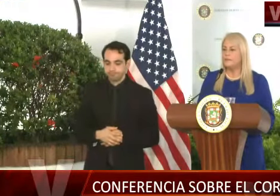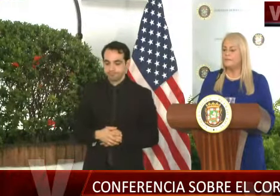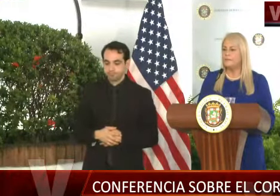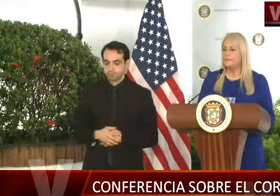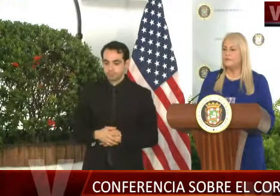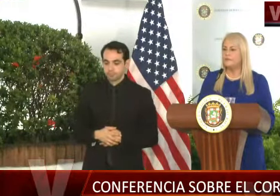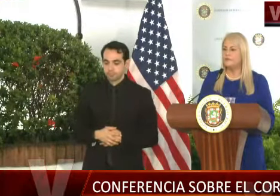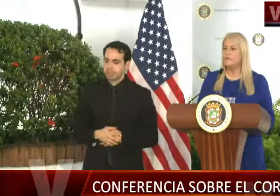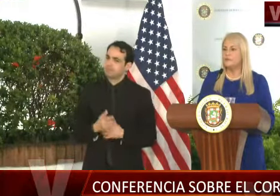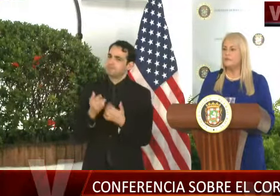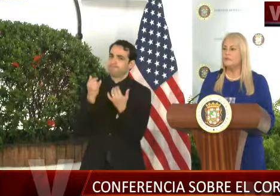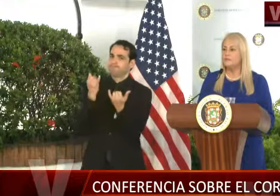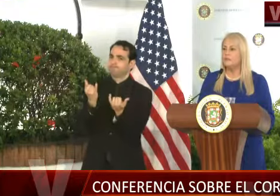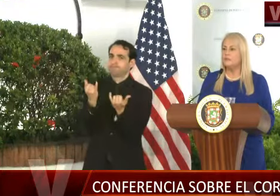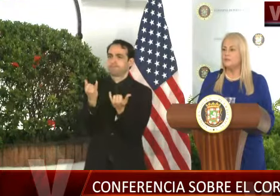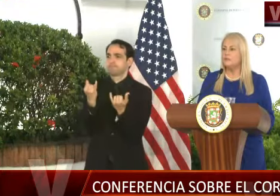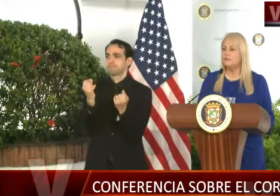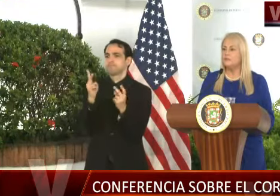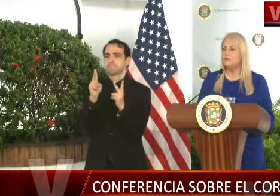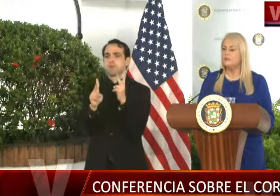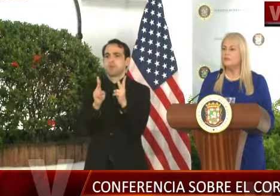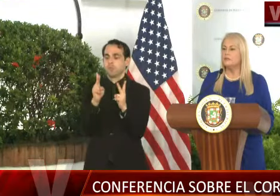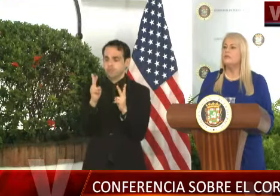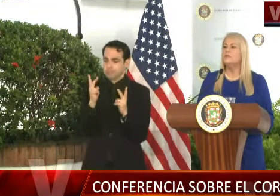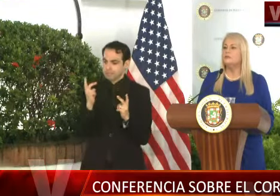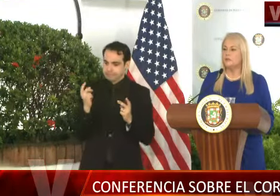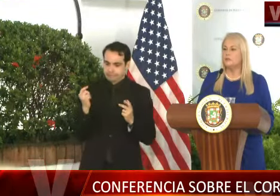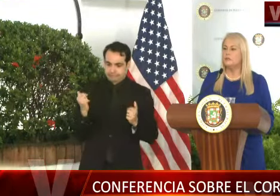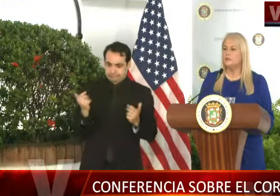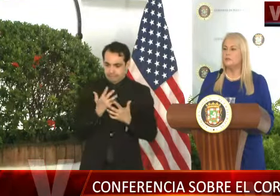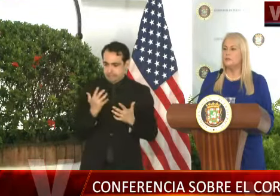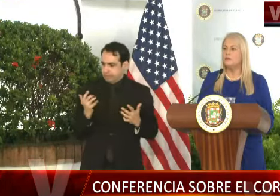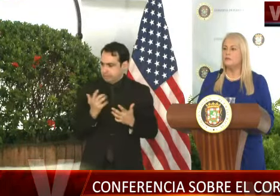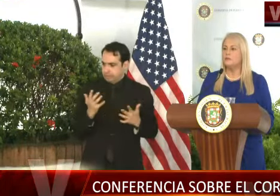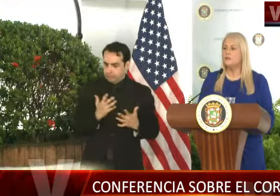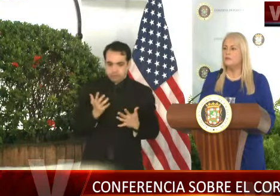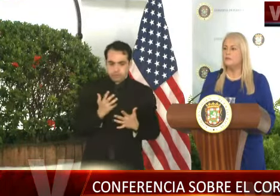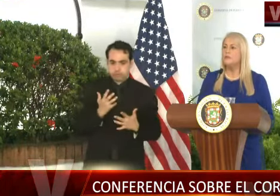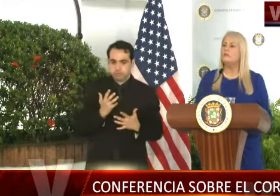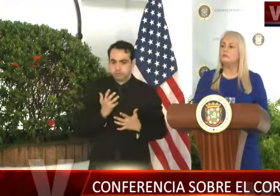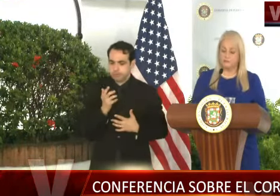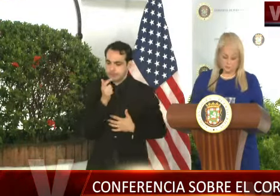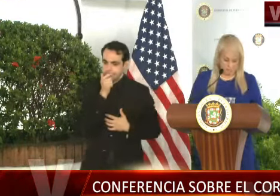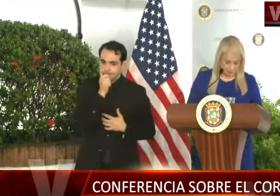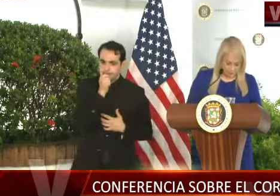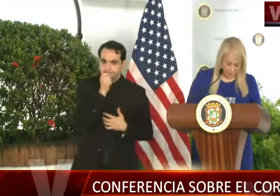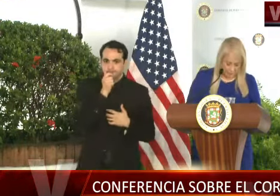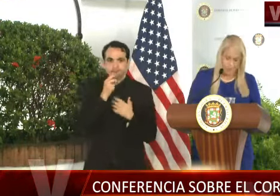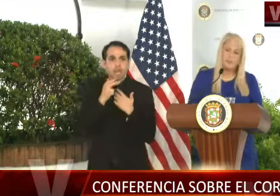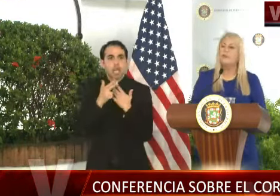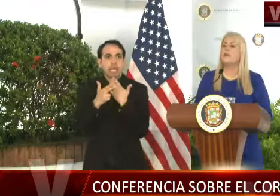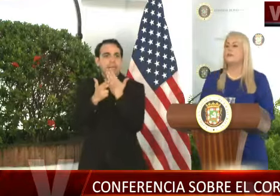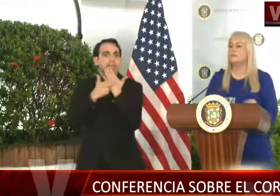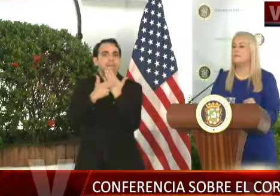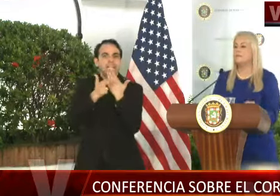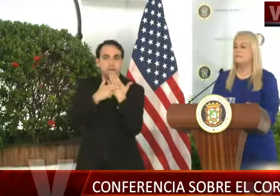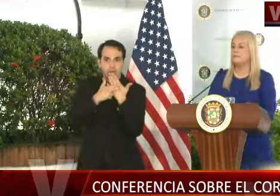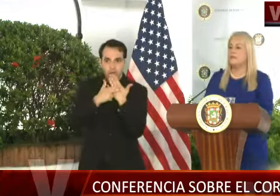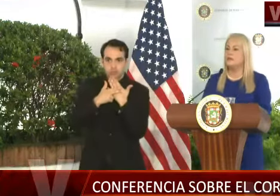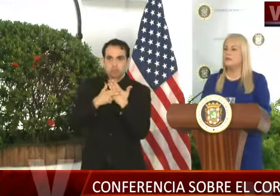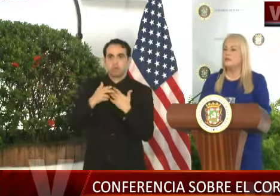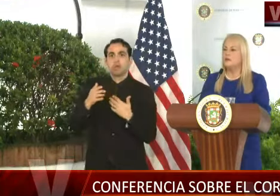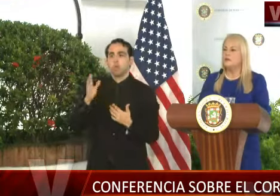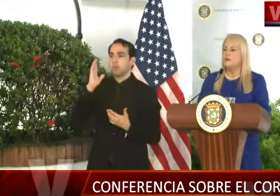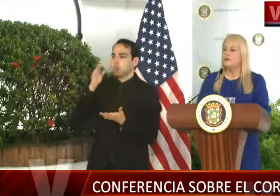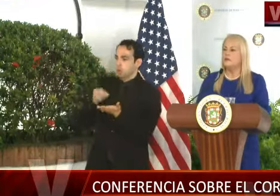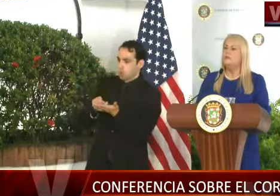Hay un temor de crear falsas expectativas en lo que se refiere a los inventarios. Vamos a comprar, la